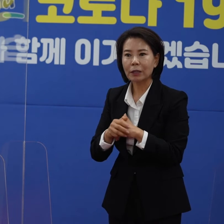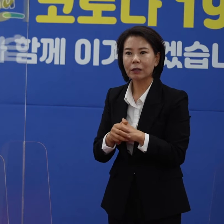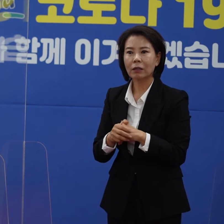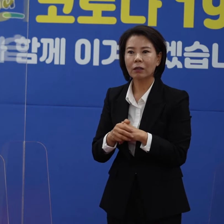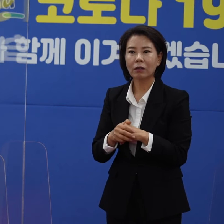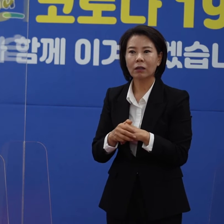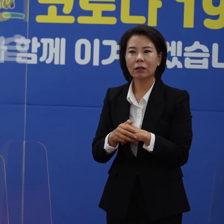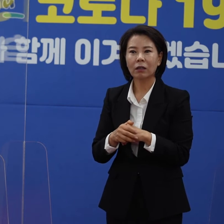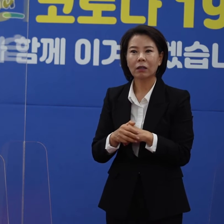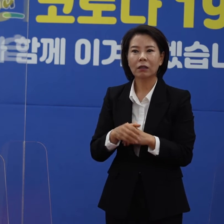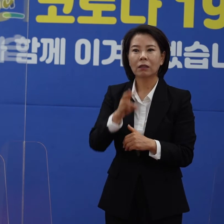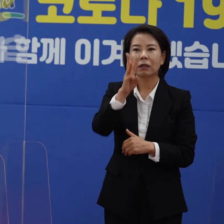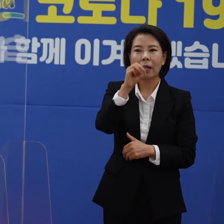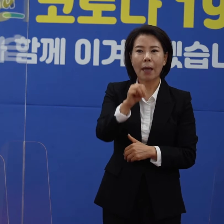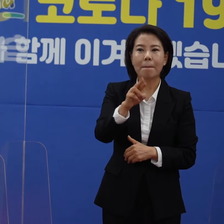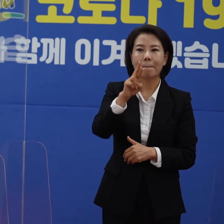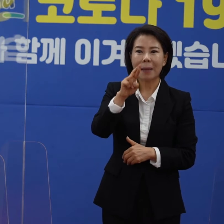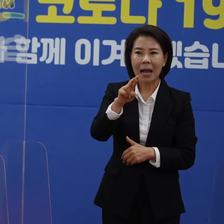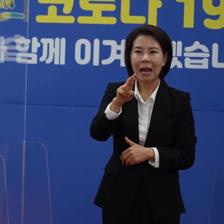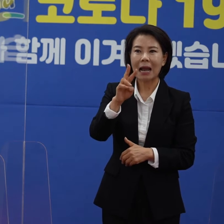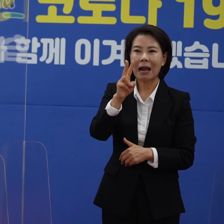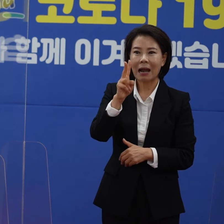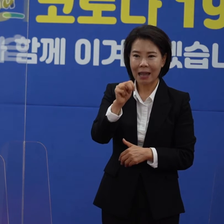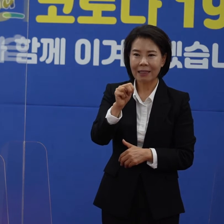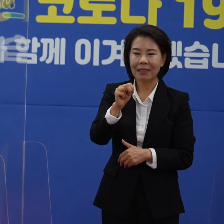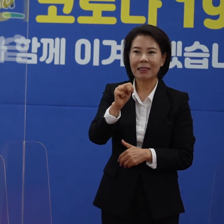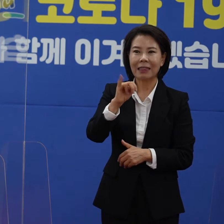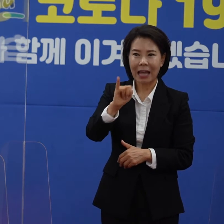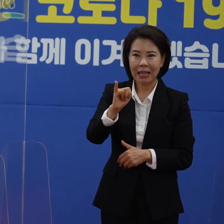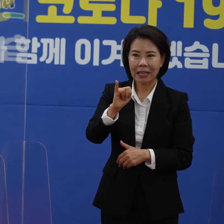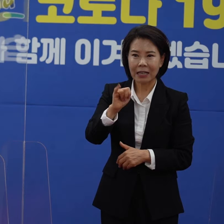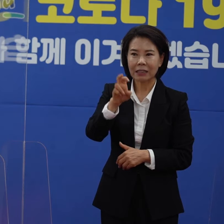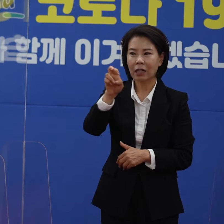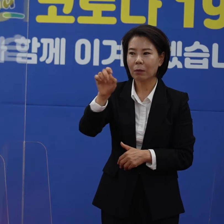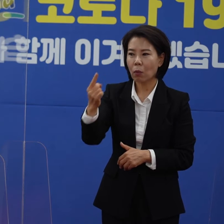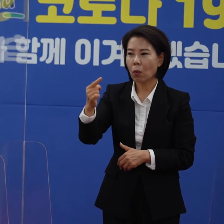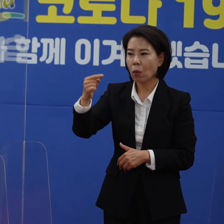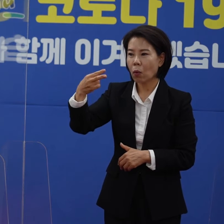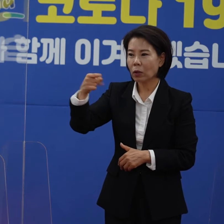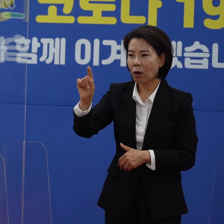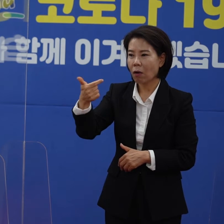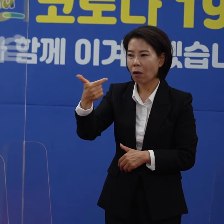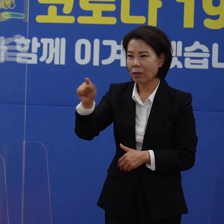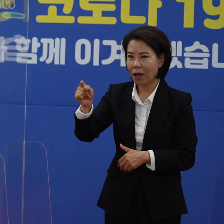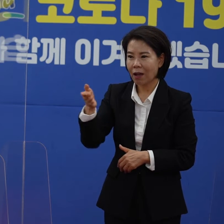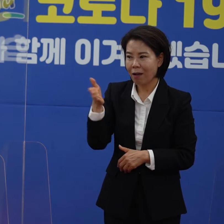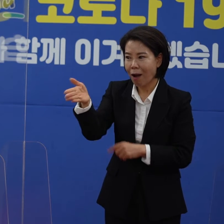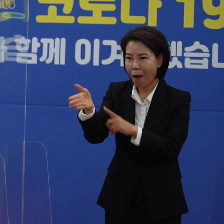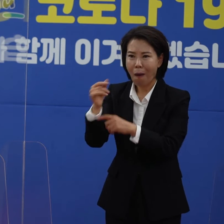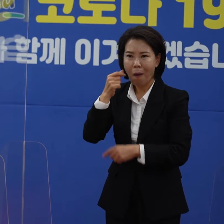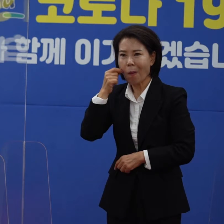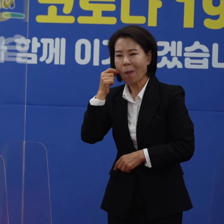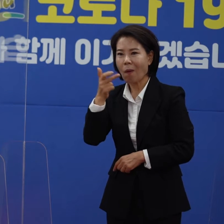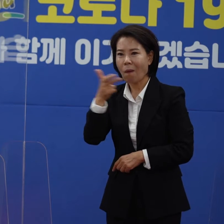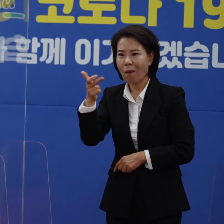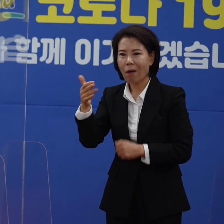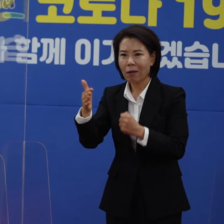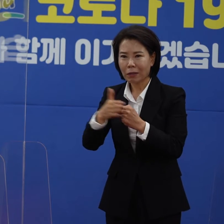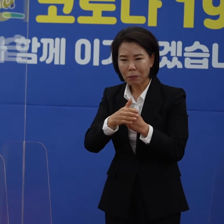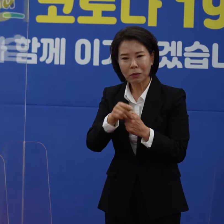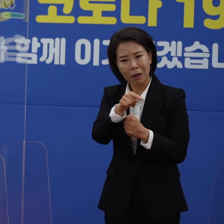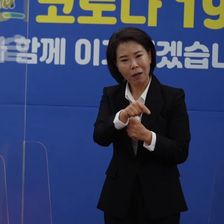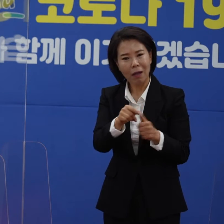mRNA 계통, 화이자나 모더나 계통의 접종이 굉장히 인기가 좋습니다. 그러다 보니까